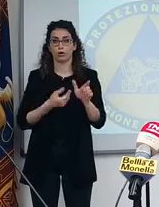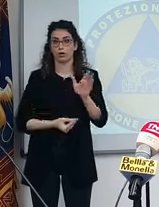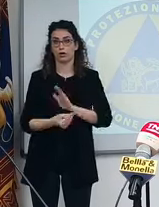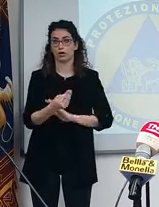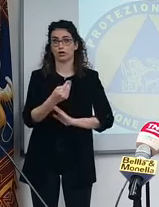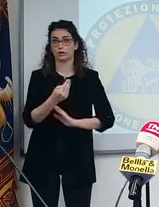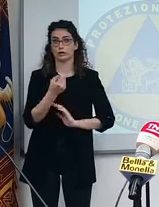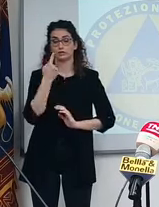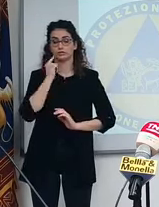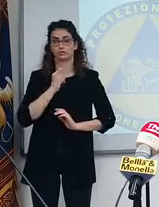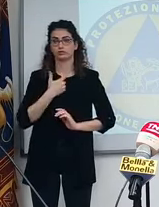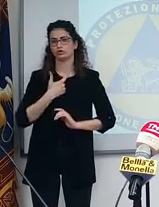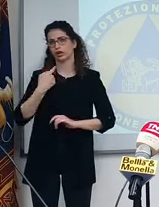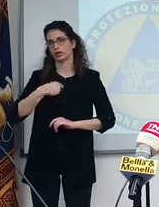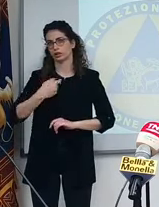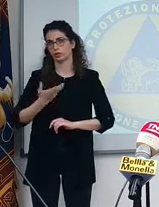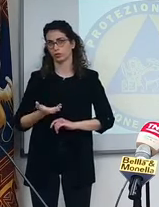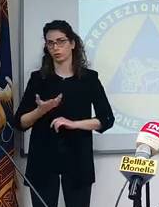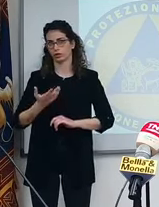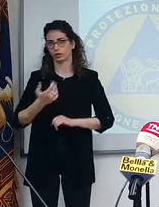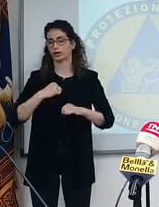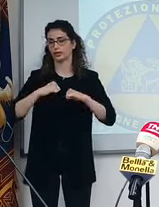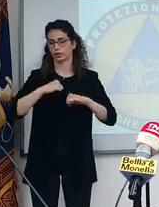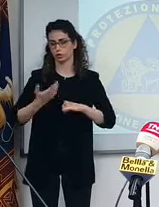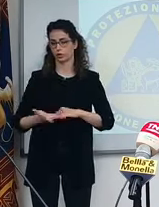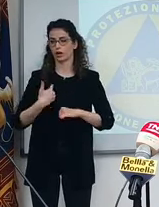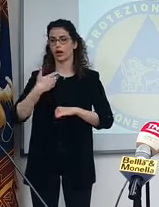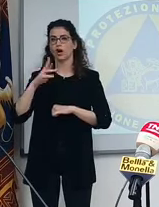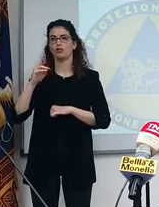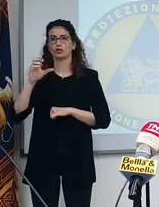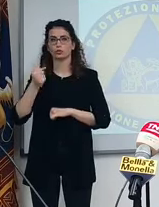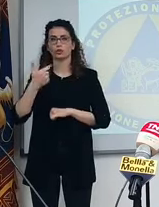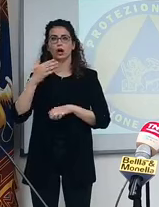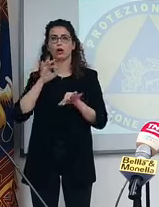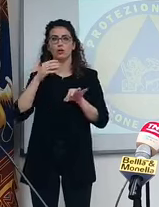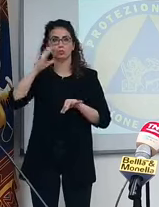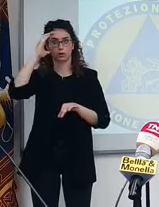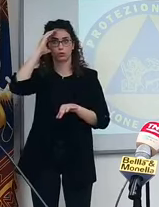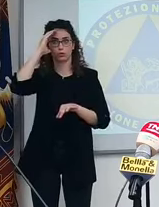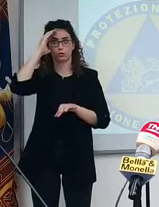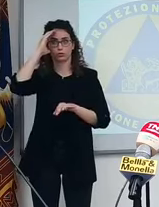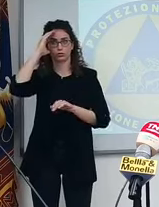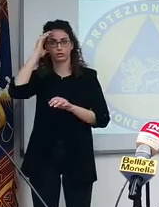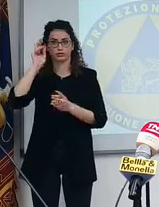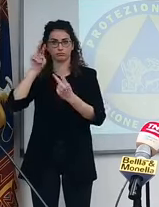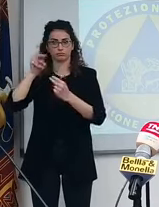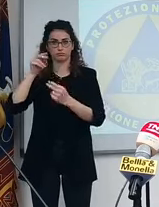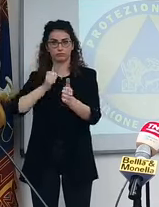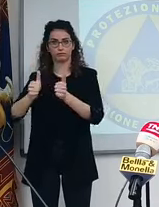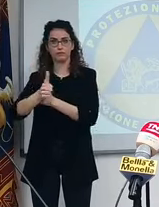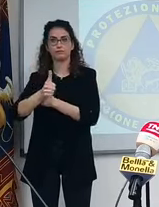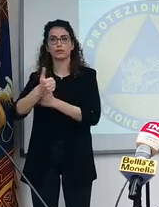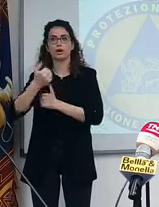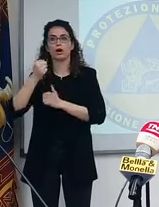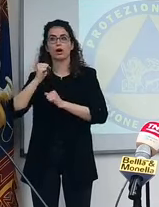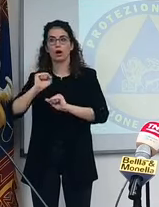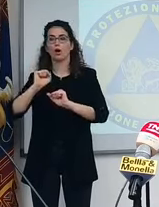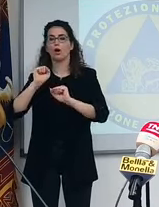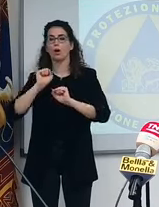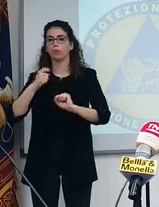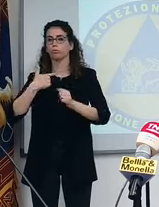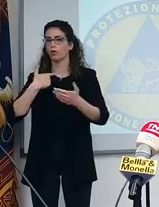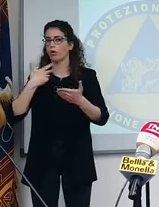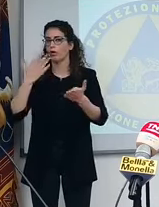abbiamo un direttore, quindi, anzi, invito il direttore Fortuna, o se qualcuno ascolta per suo conto questa conferenza stampa, di provvedere subito a